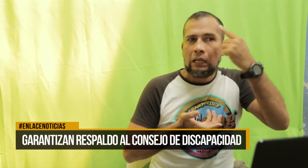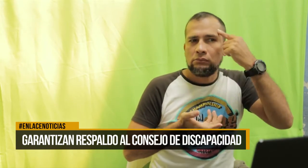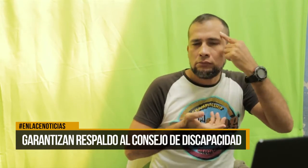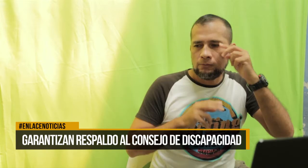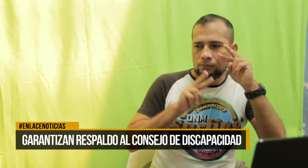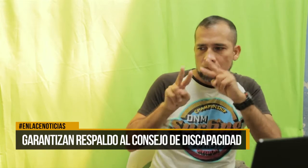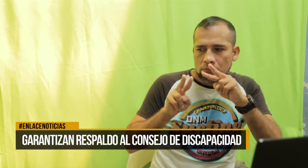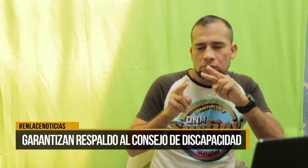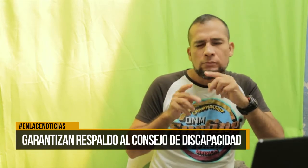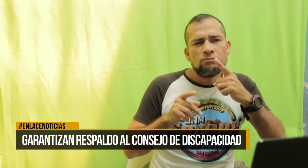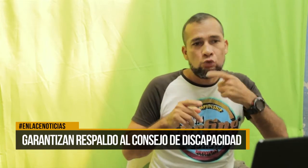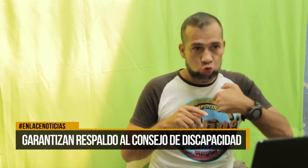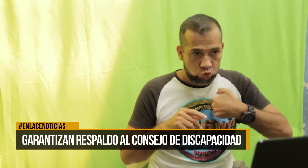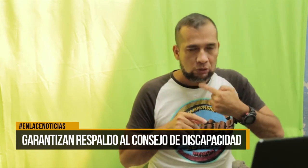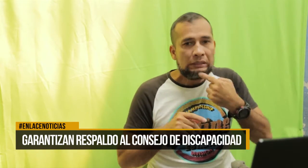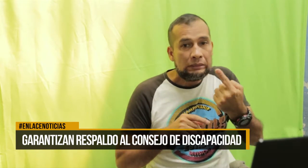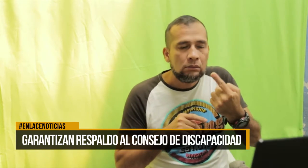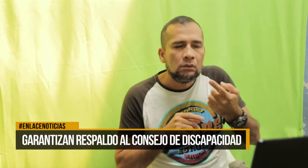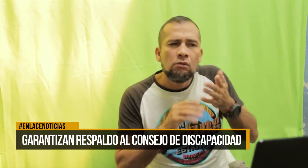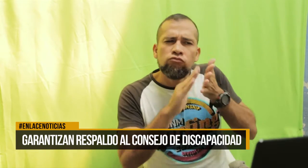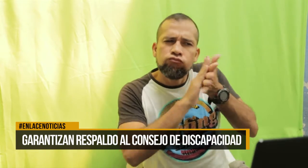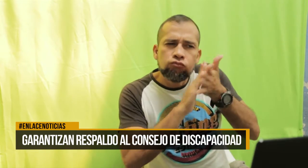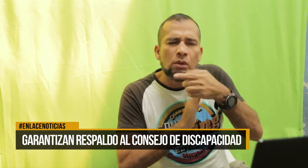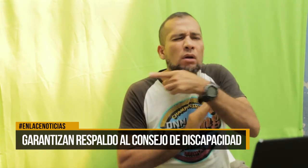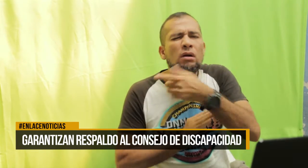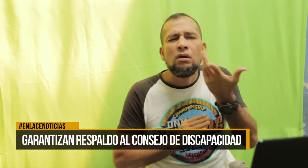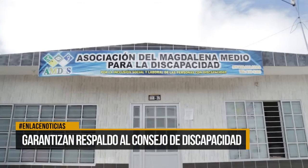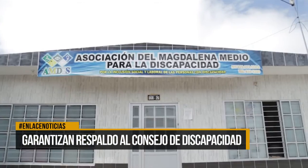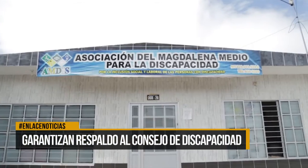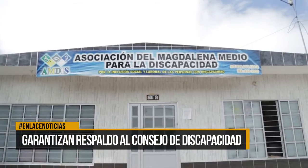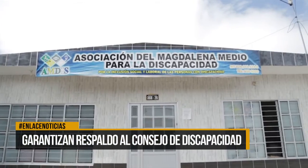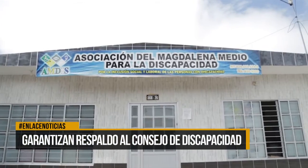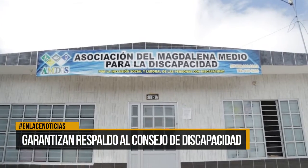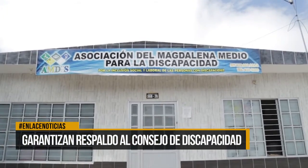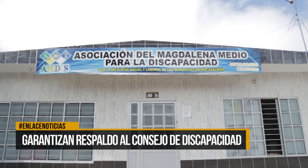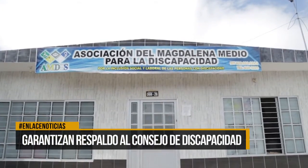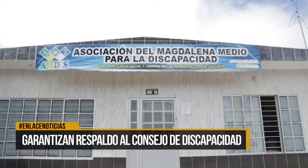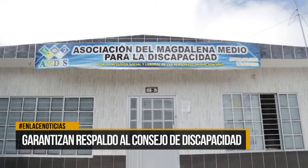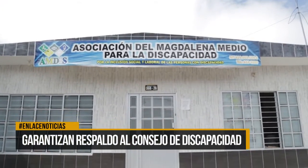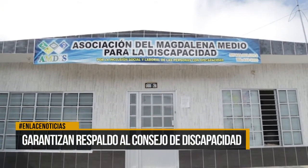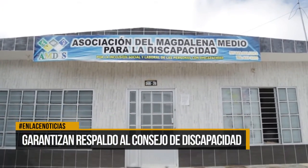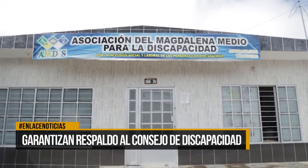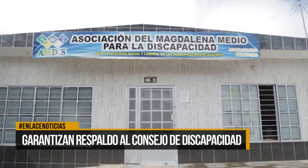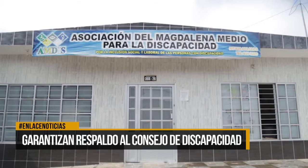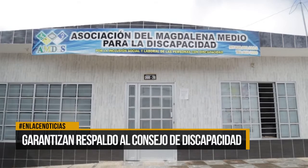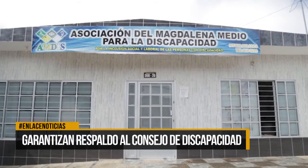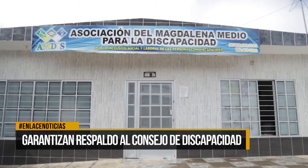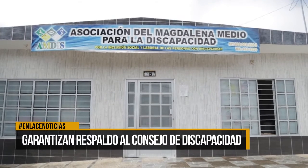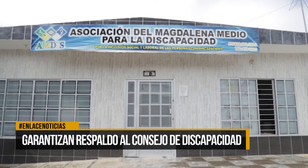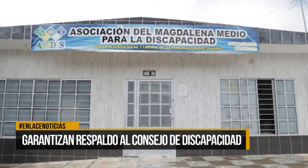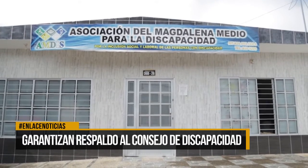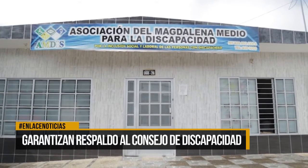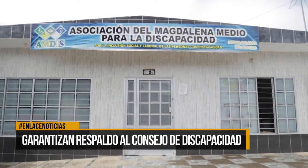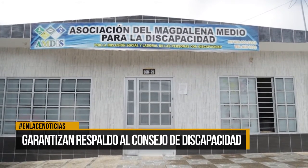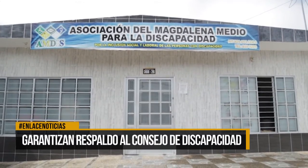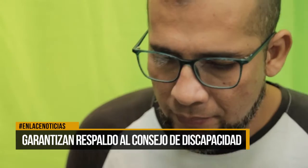Tenerlo presente de manera virtual fue entender que va a haber un compromiso no solamente del alcalde sino de sus